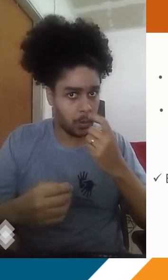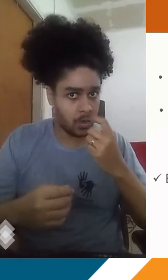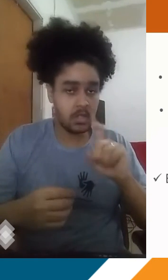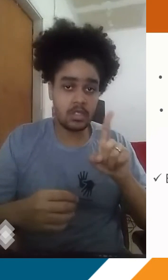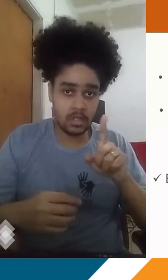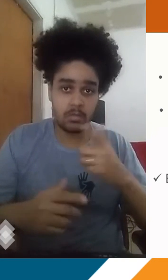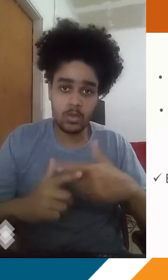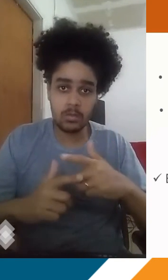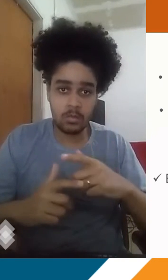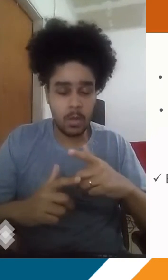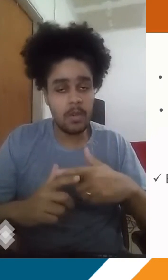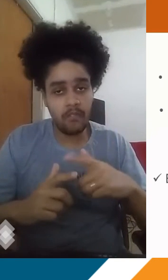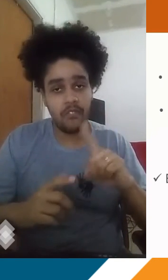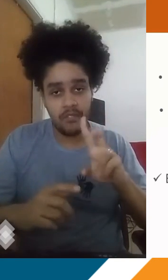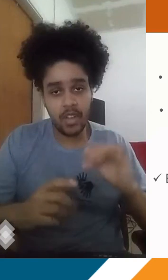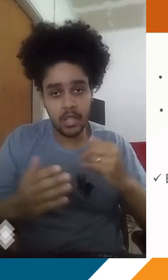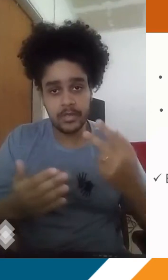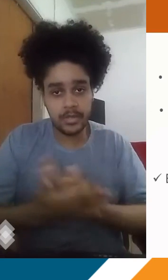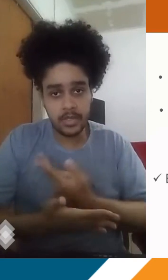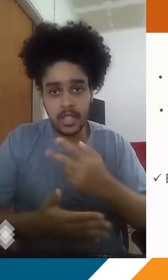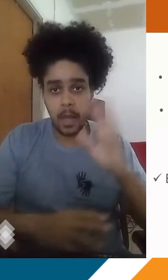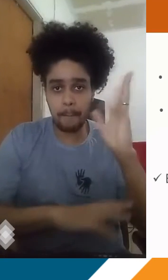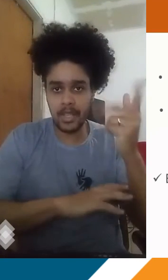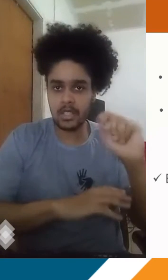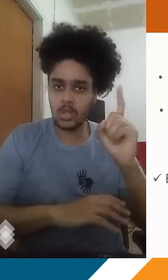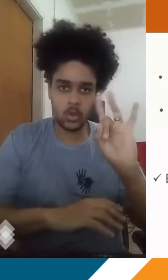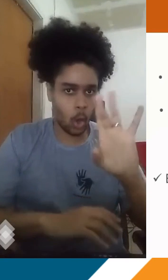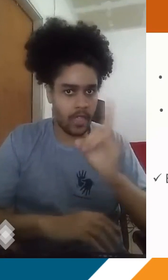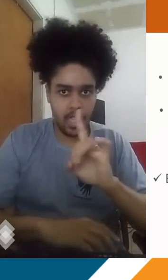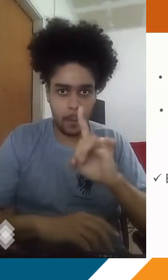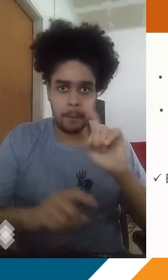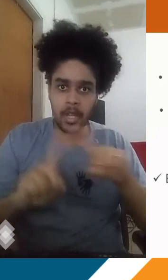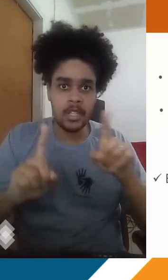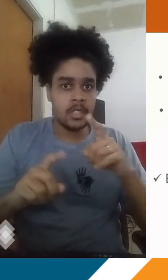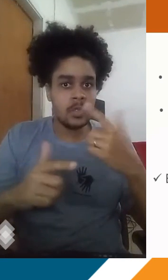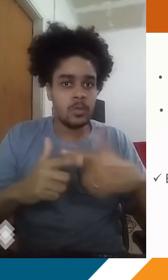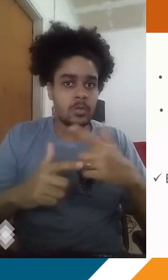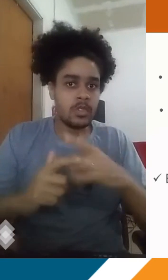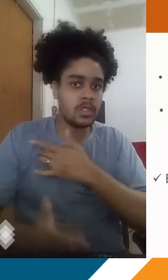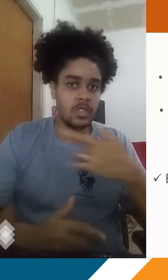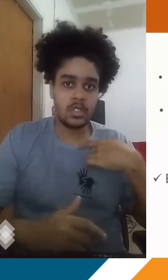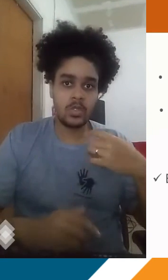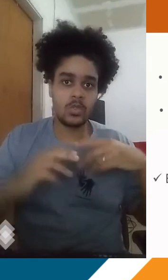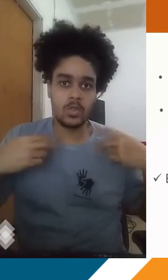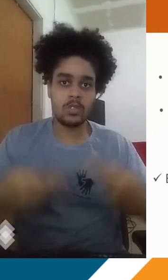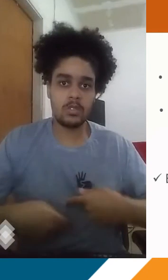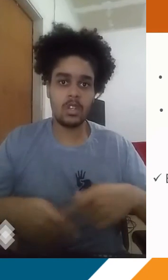dificuldade de circular e se for um ar extremamente poluído, por exemplo, isso vai gerar problemas